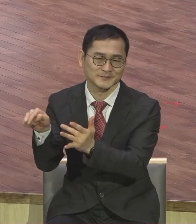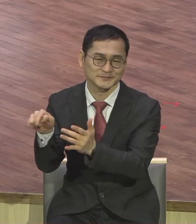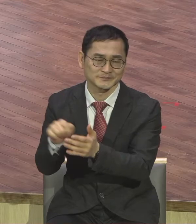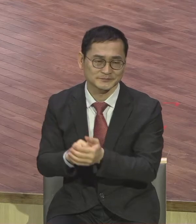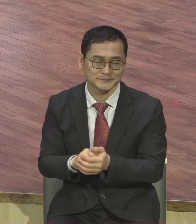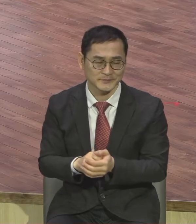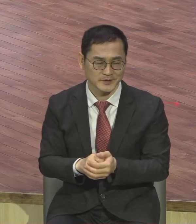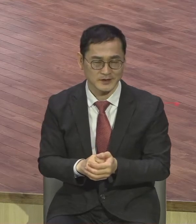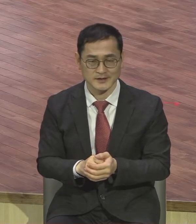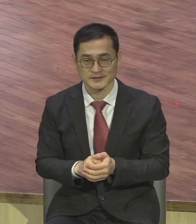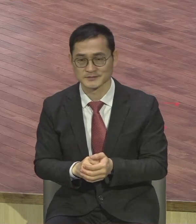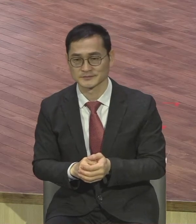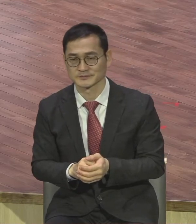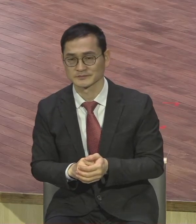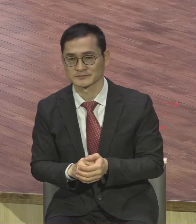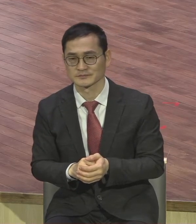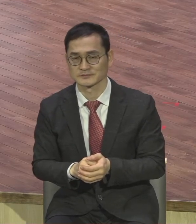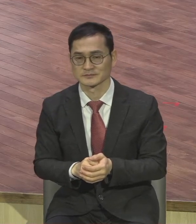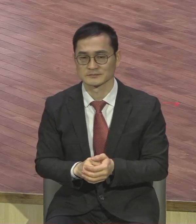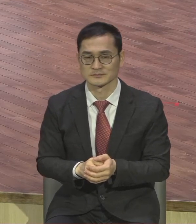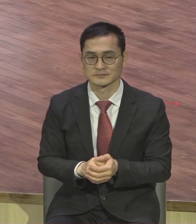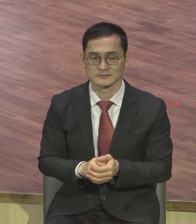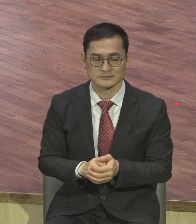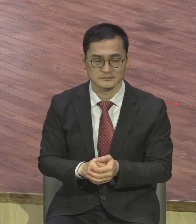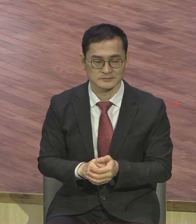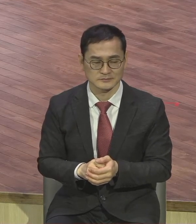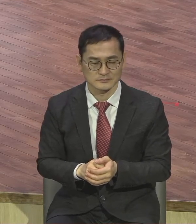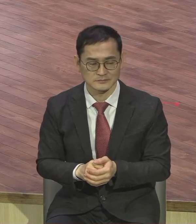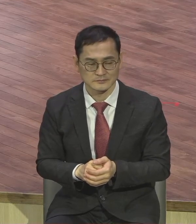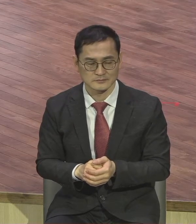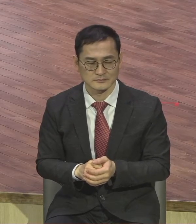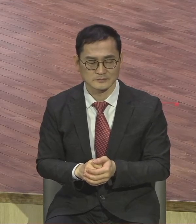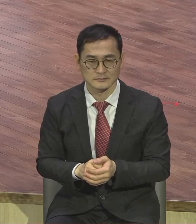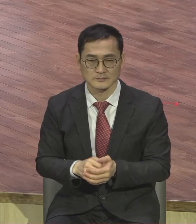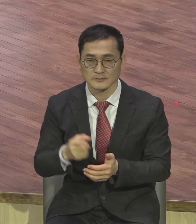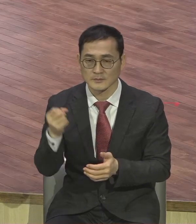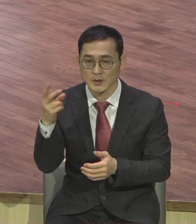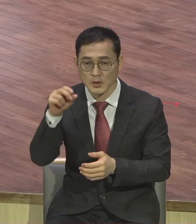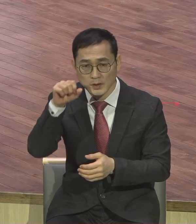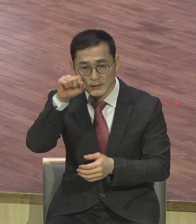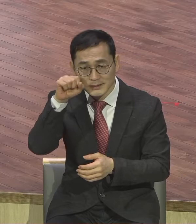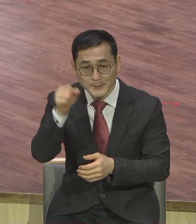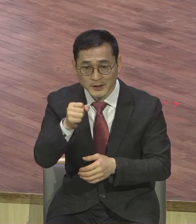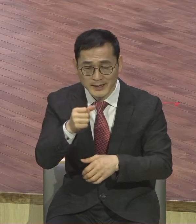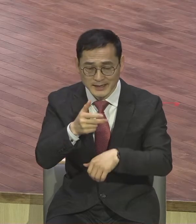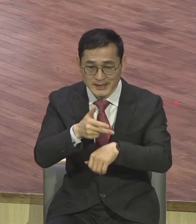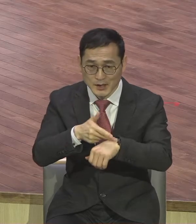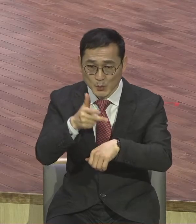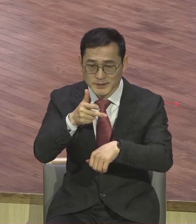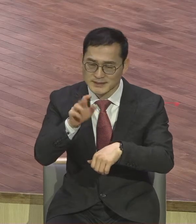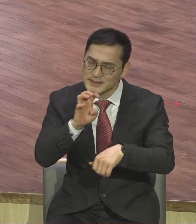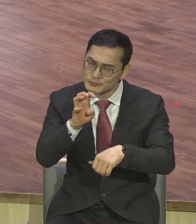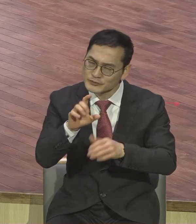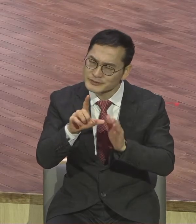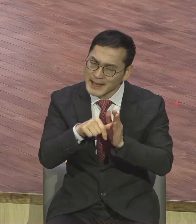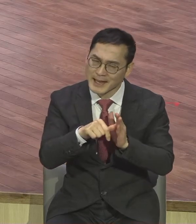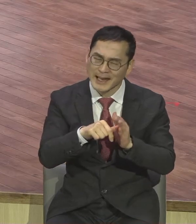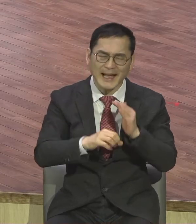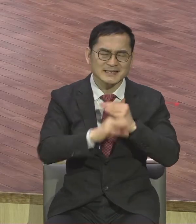제가 6시 반에 일어났는데 7시 45분에 내가 털어봤어요. 보니까 전부 다